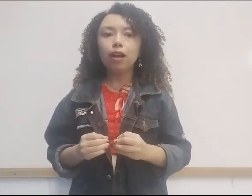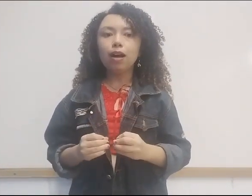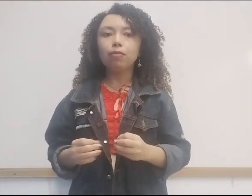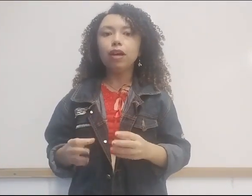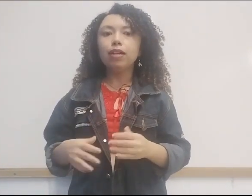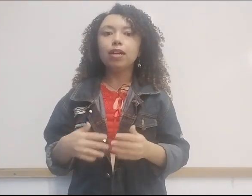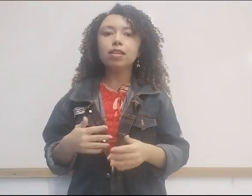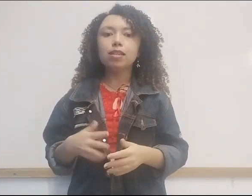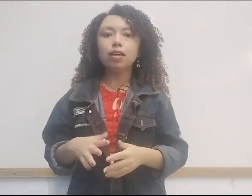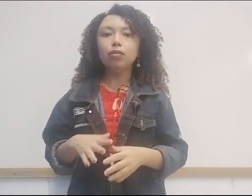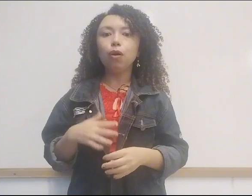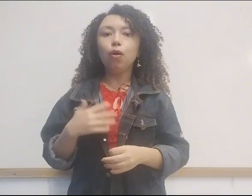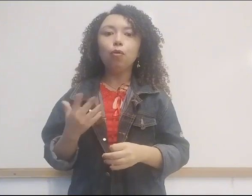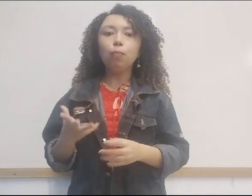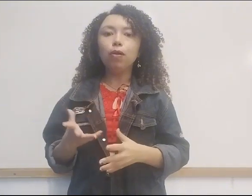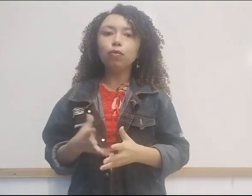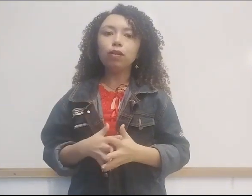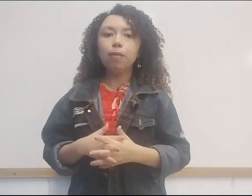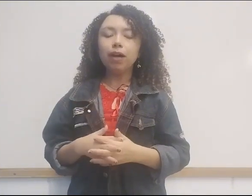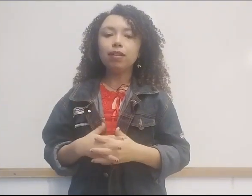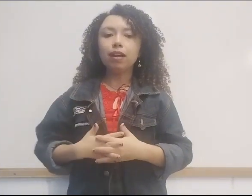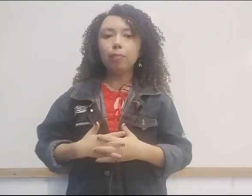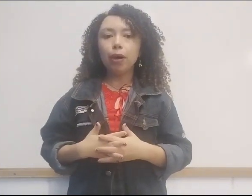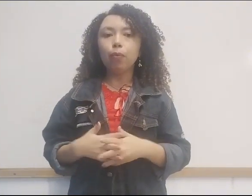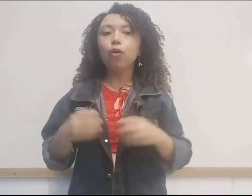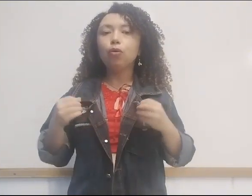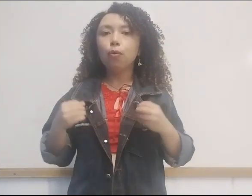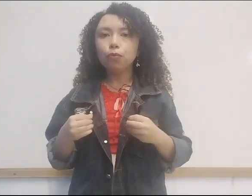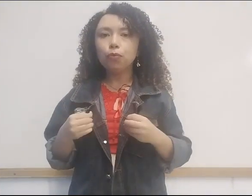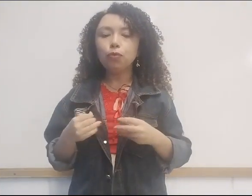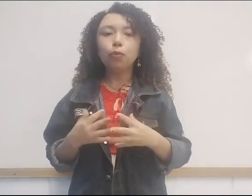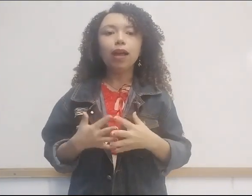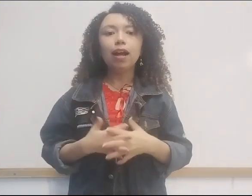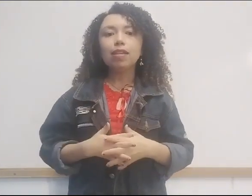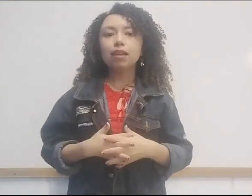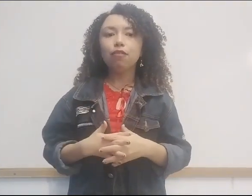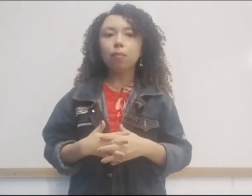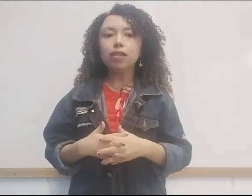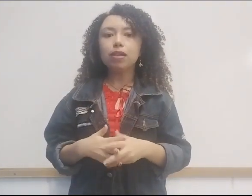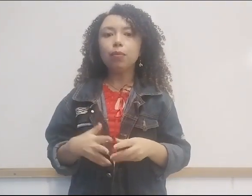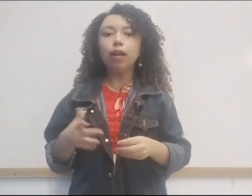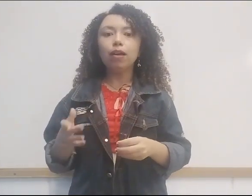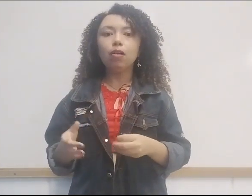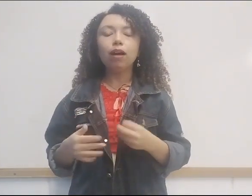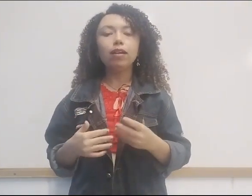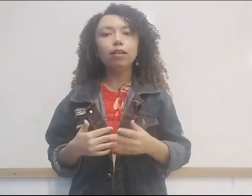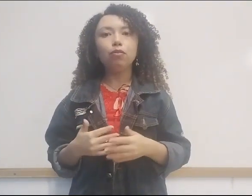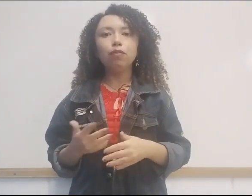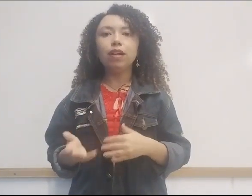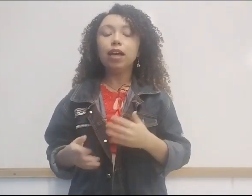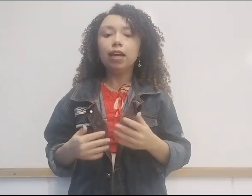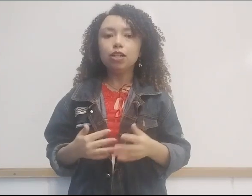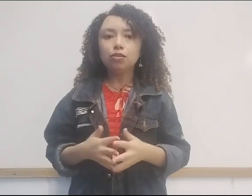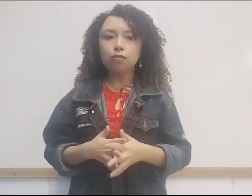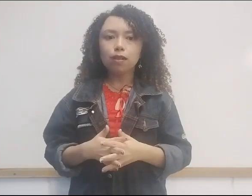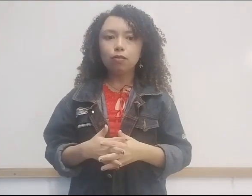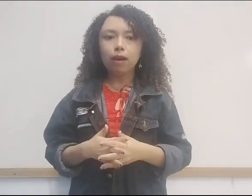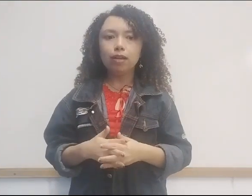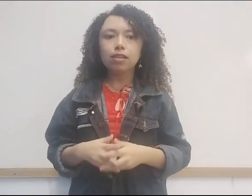relato teria sido um piloto da Armada de Cabral. Contudo, essa informação é colocada em dúvida em estudos atuais.